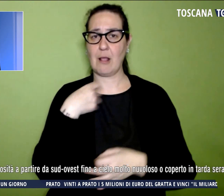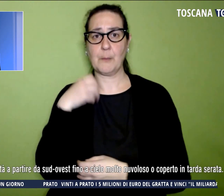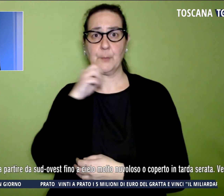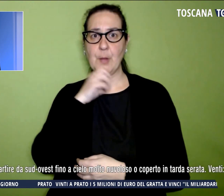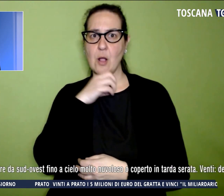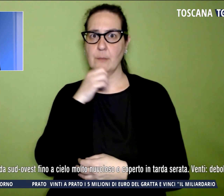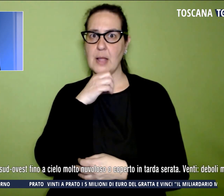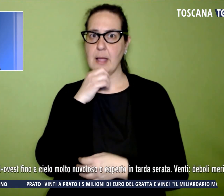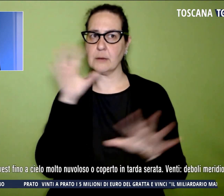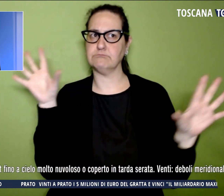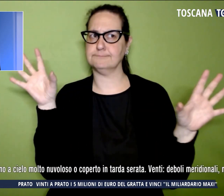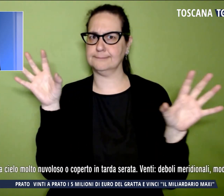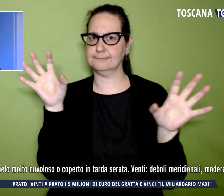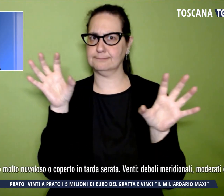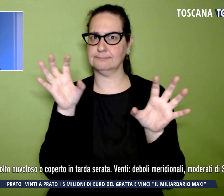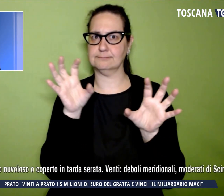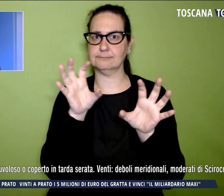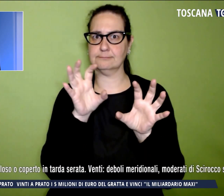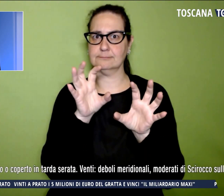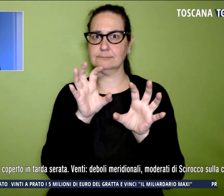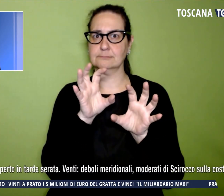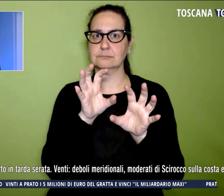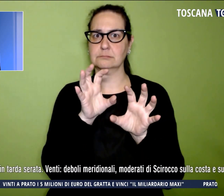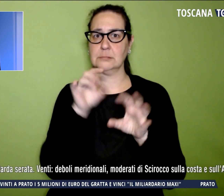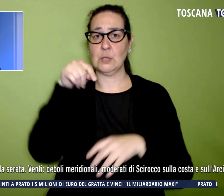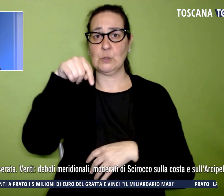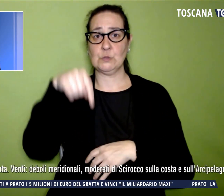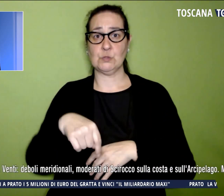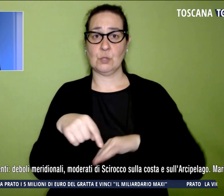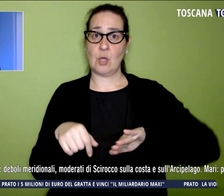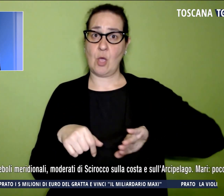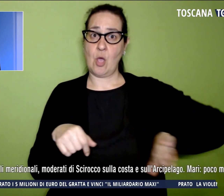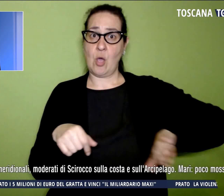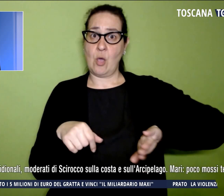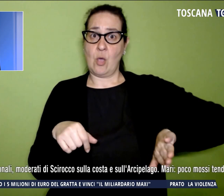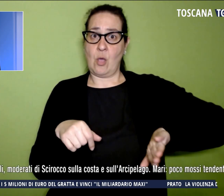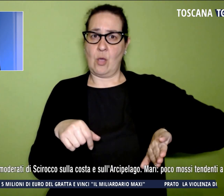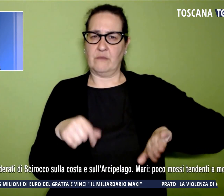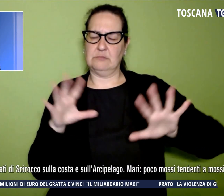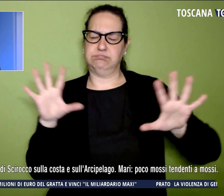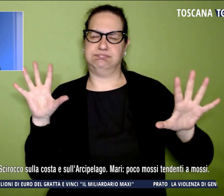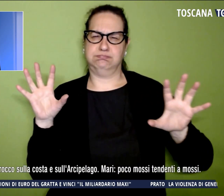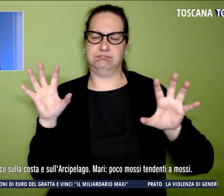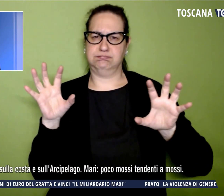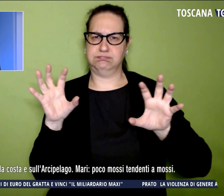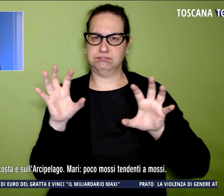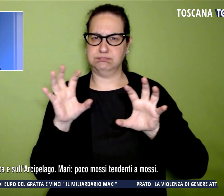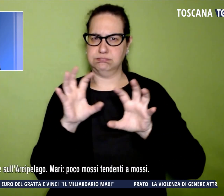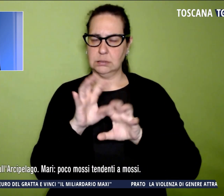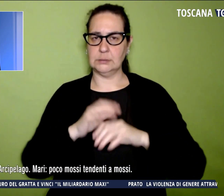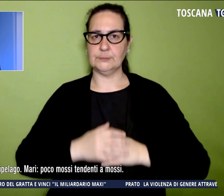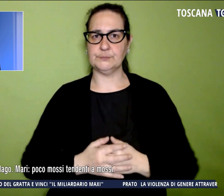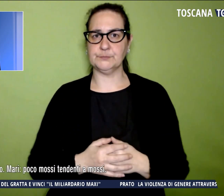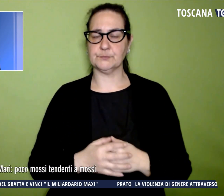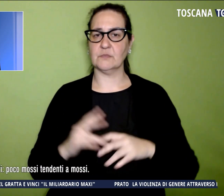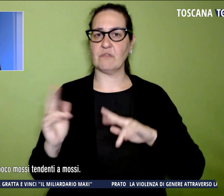della nuvolosità a partire dal sud-ovest, fino al cielo molto nuvoloso o coperto. Venti